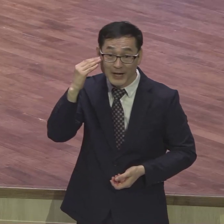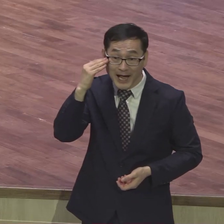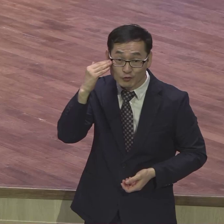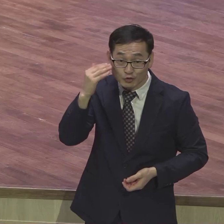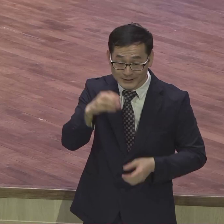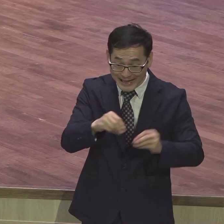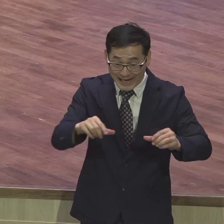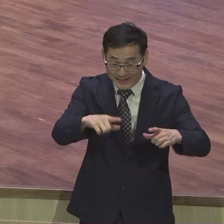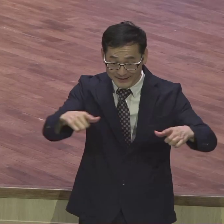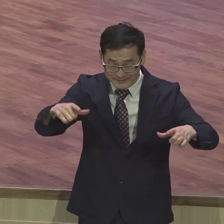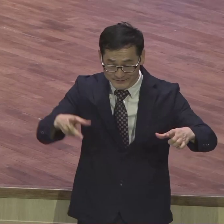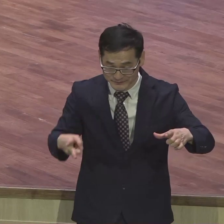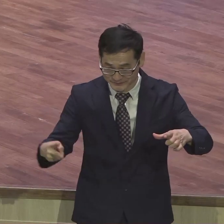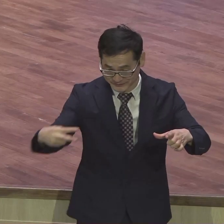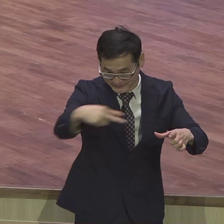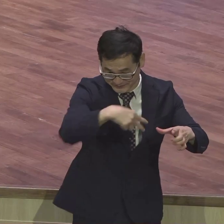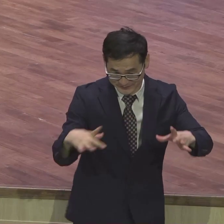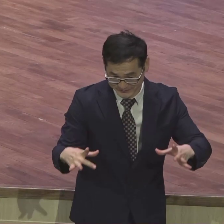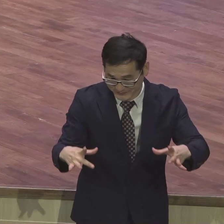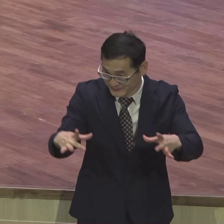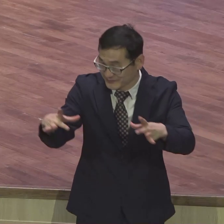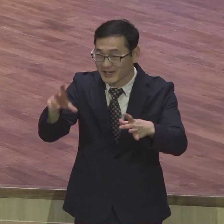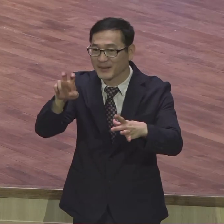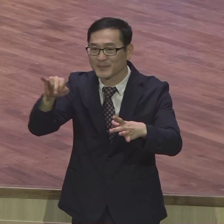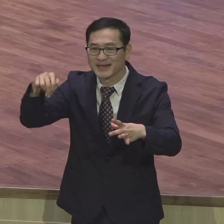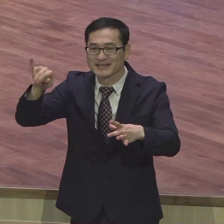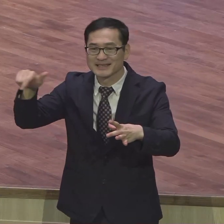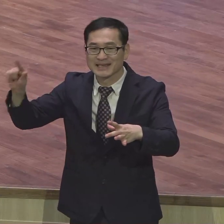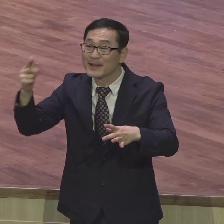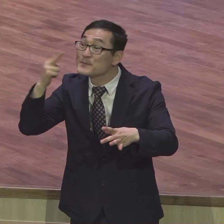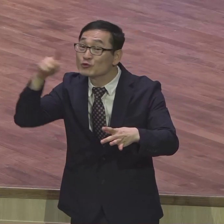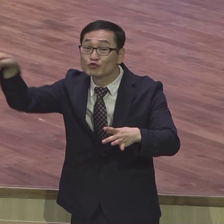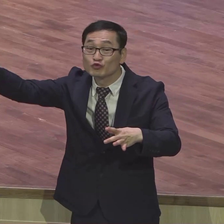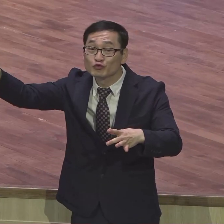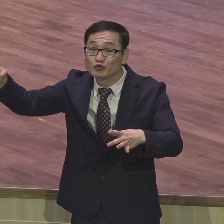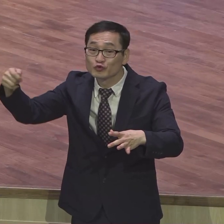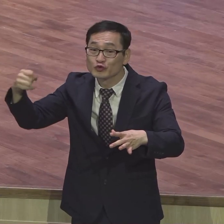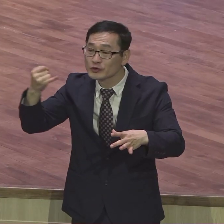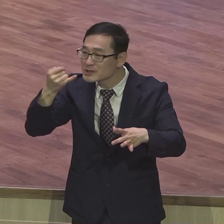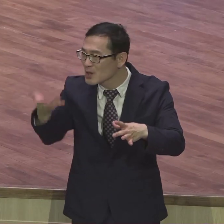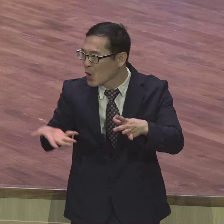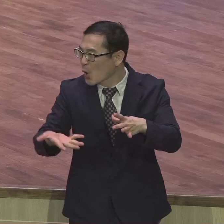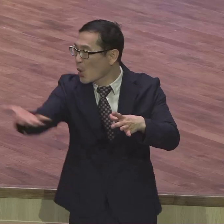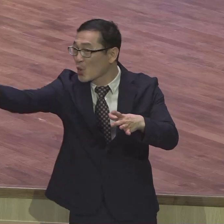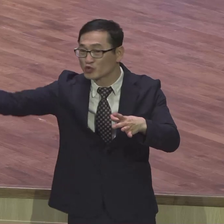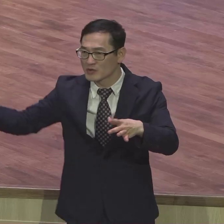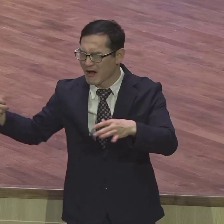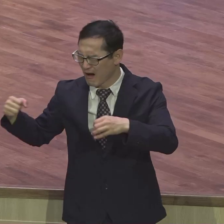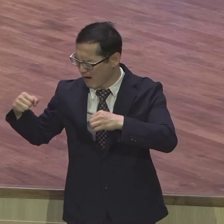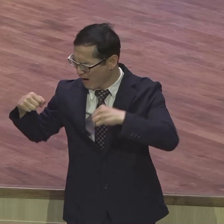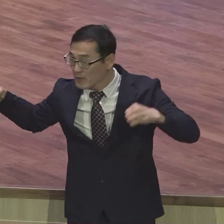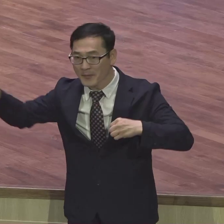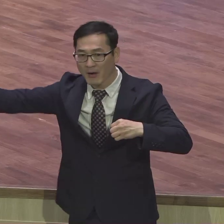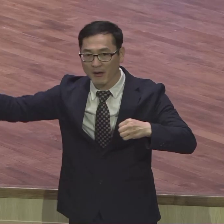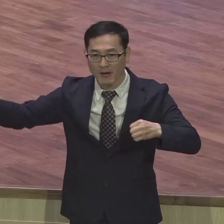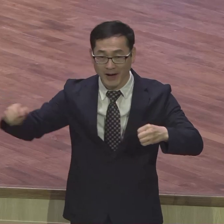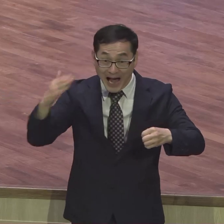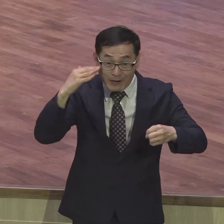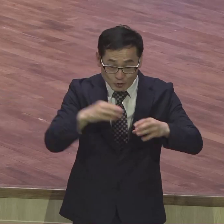받아도 안 해요 호스 호스 미지간 호스에 들고 빠뜨리면 미국의 호스에 따르고 한국 땅덩어리 속 들어가 본다니까 이거 가지고